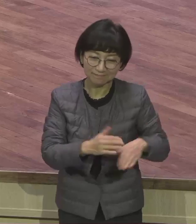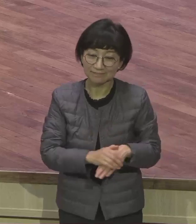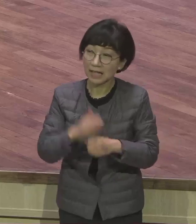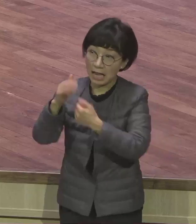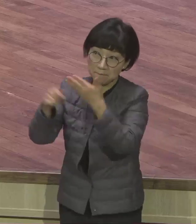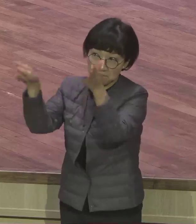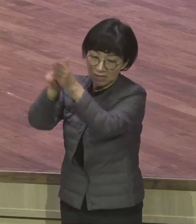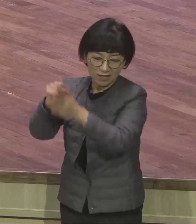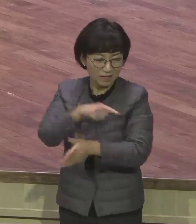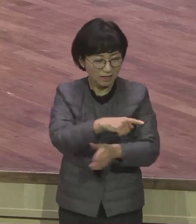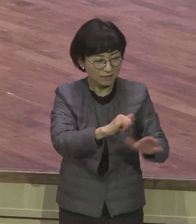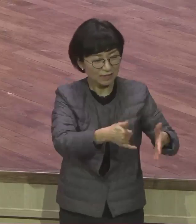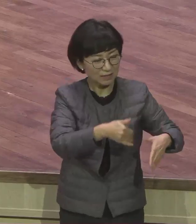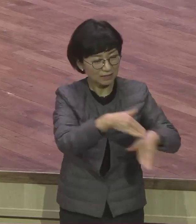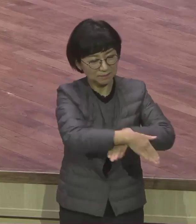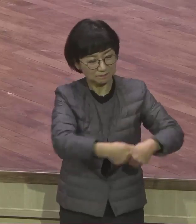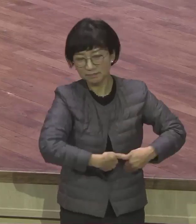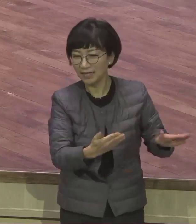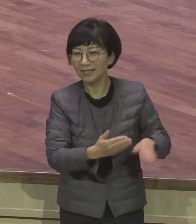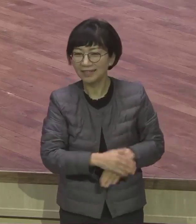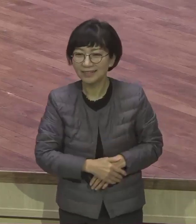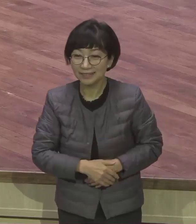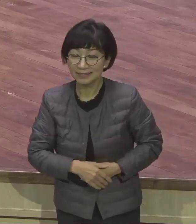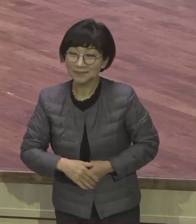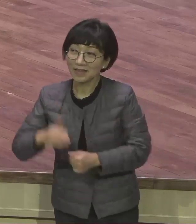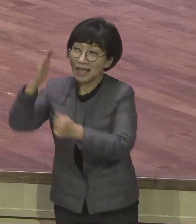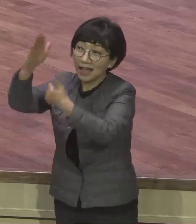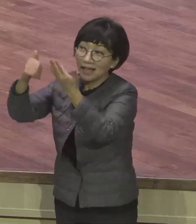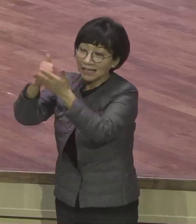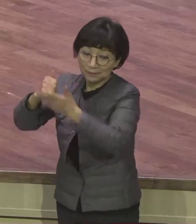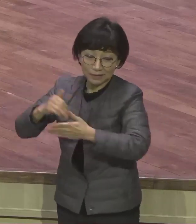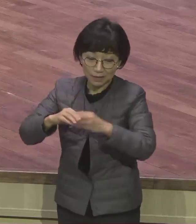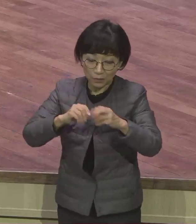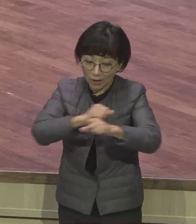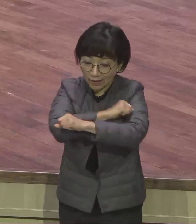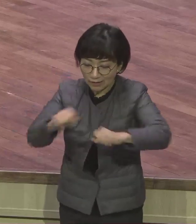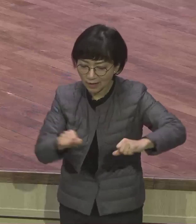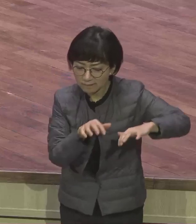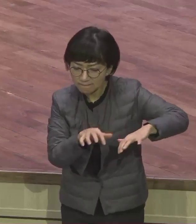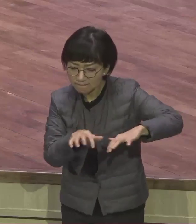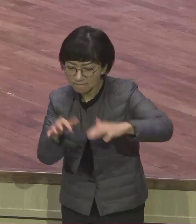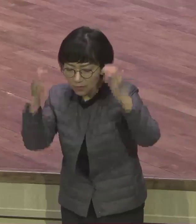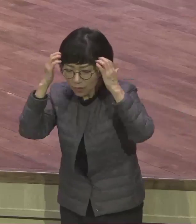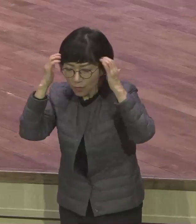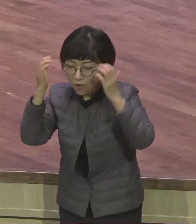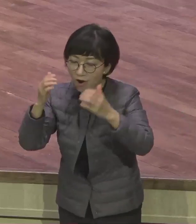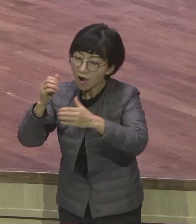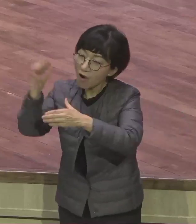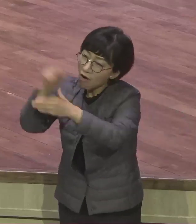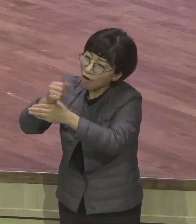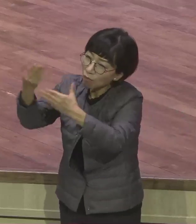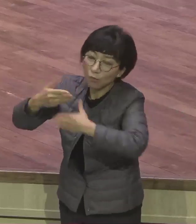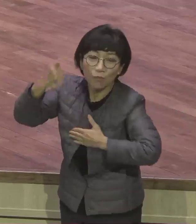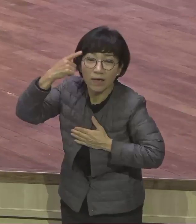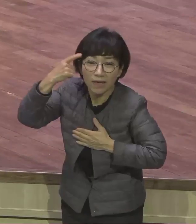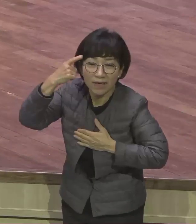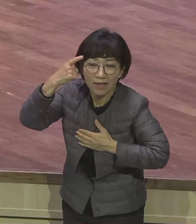하나님께서 우리에게 광야생활을 하게 한 것은 나를 연단해서 큰 그릇이 광야생활이 힘들면 더 큰